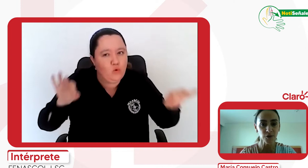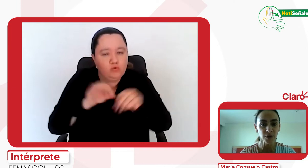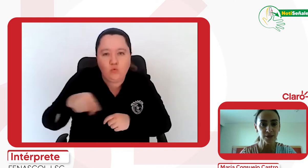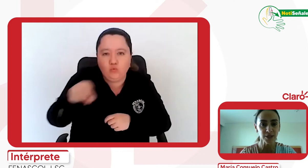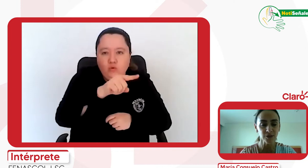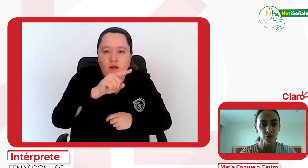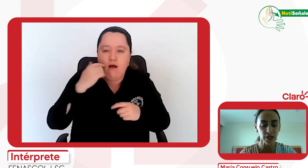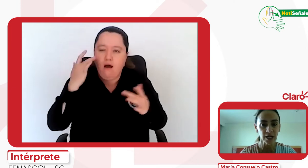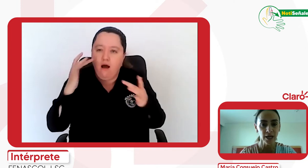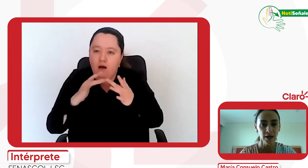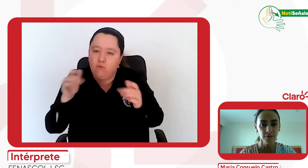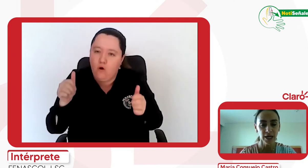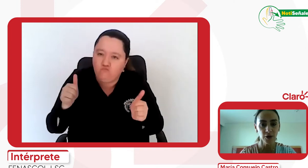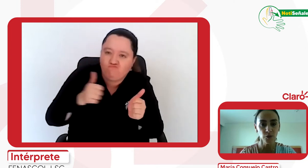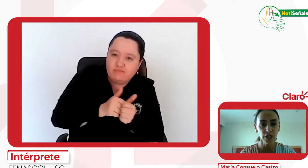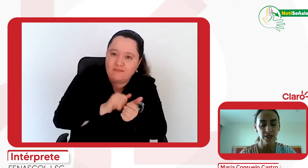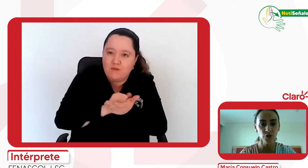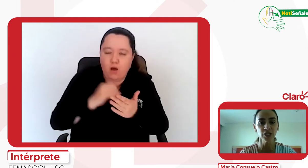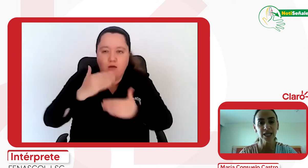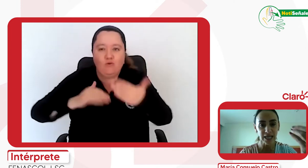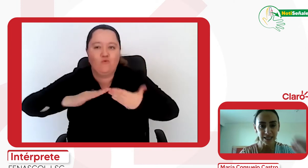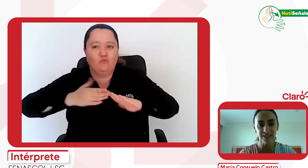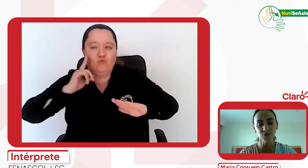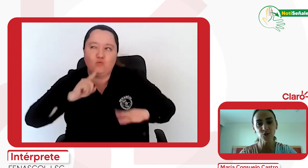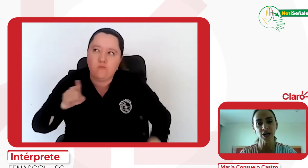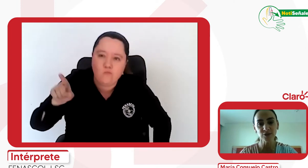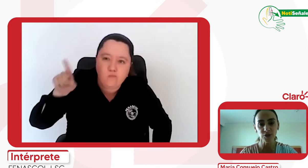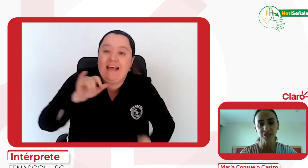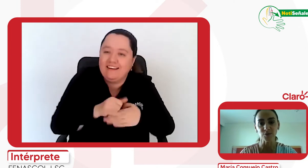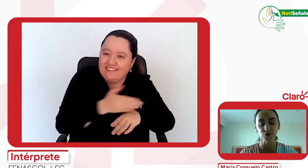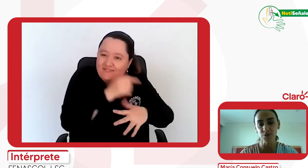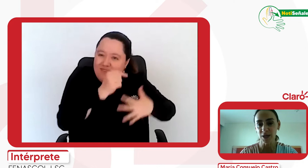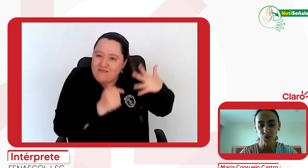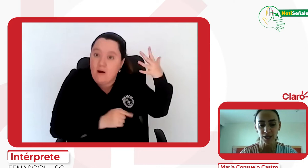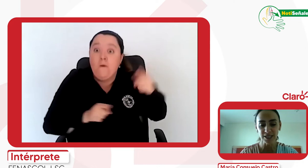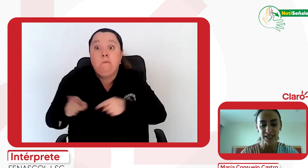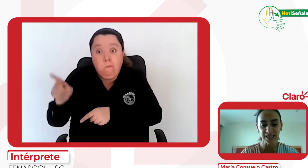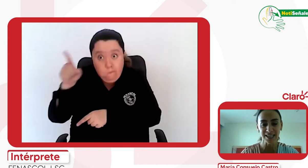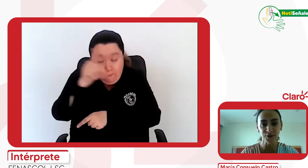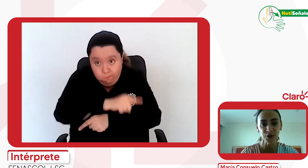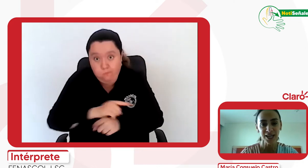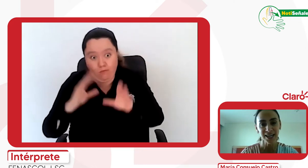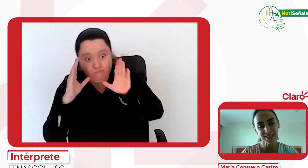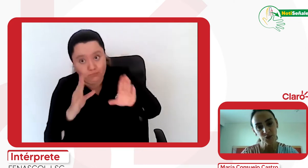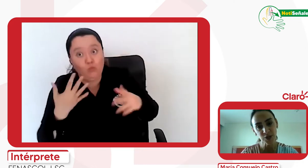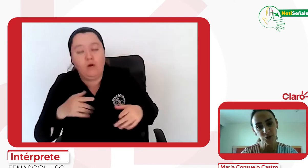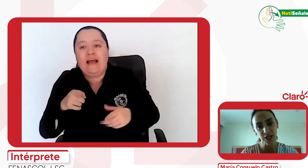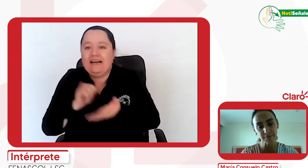acompañamiento para la comunidad sorda y es en esos lugares donde estamos. Esperamos poder seguir creciendo ese número de